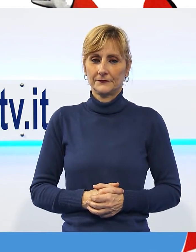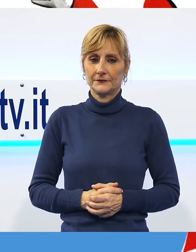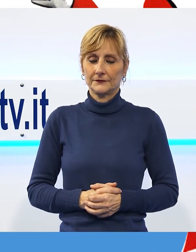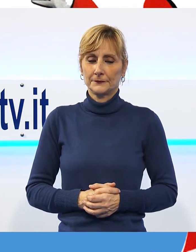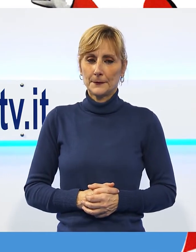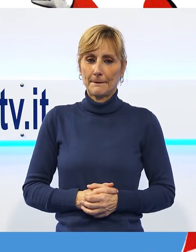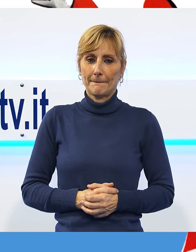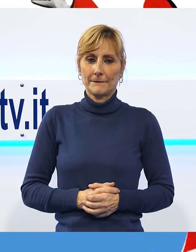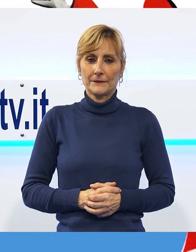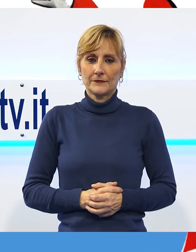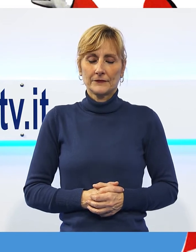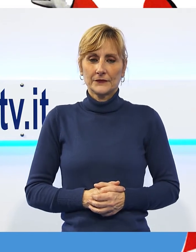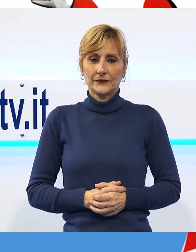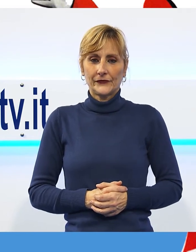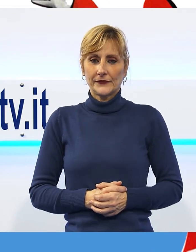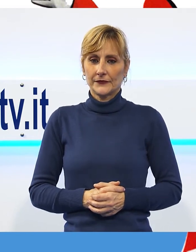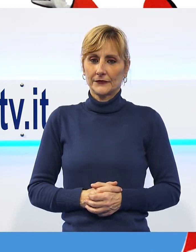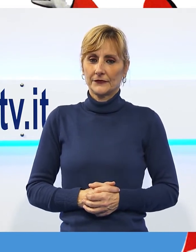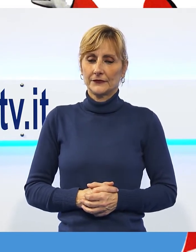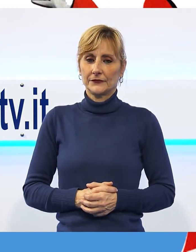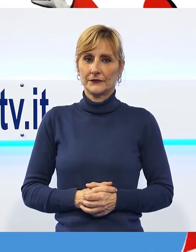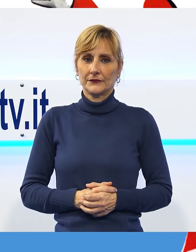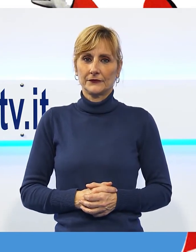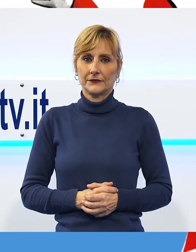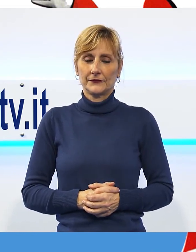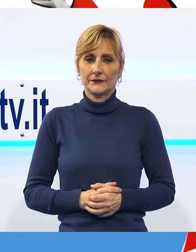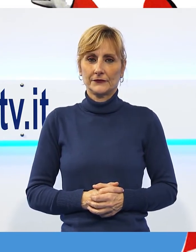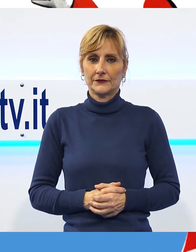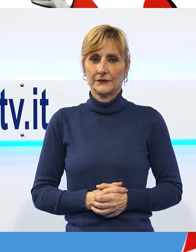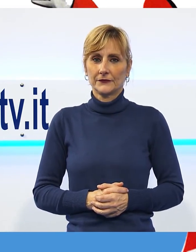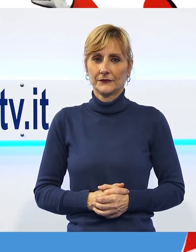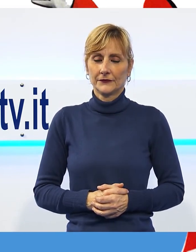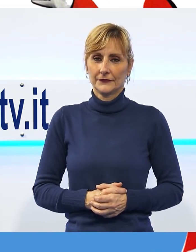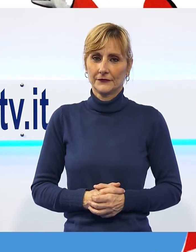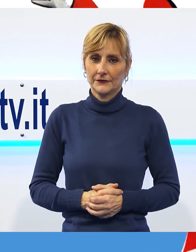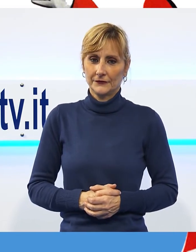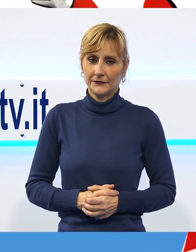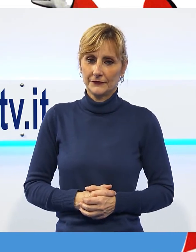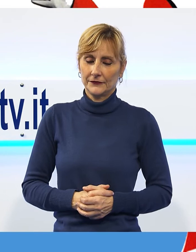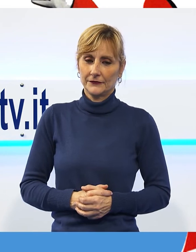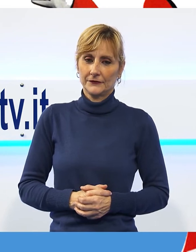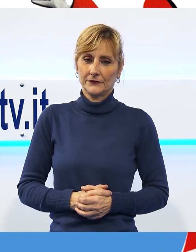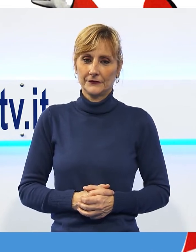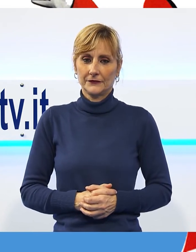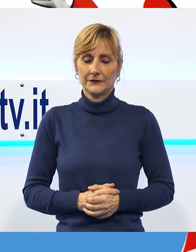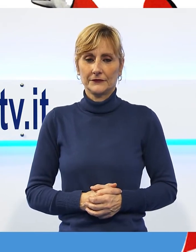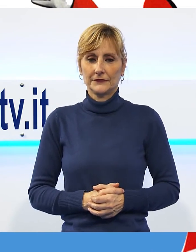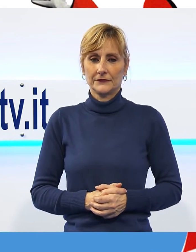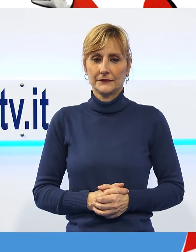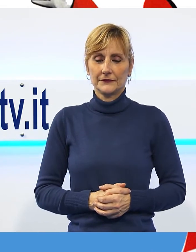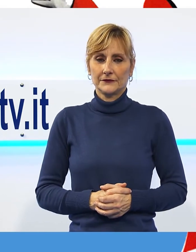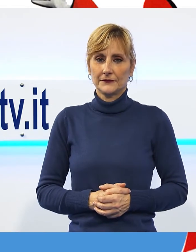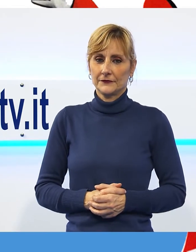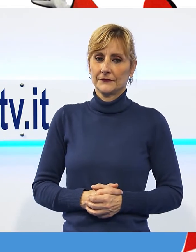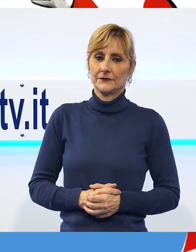concerti, ne mangi due e ti viene da angioggiarti. Dalla calda alla pizza, richi...